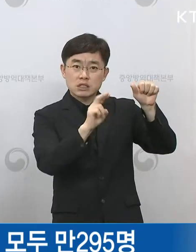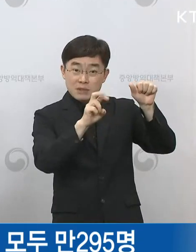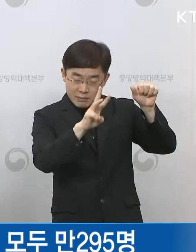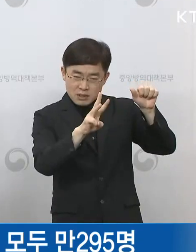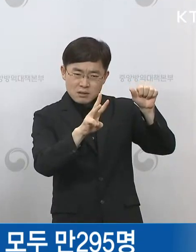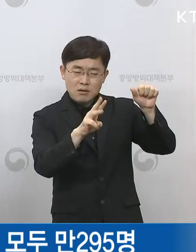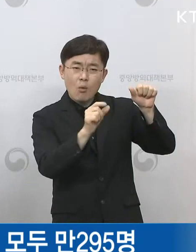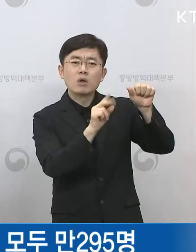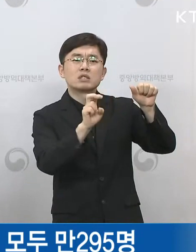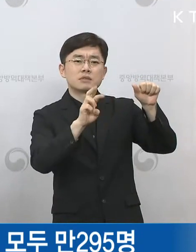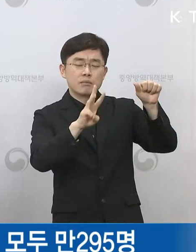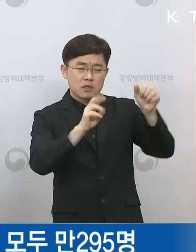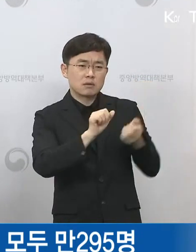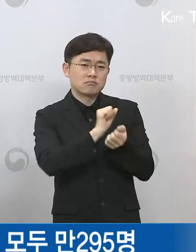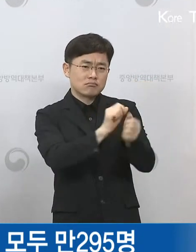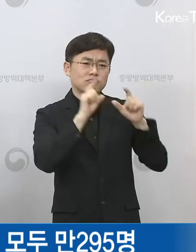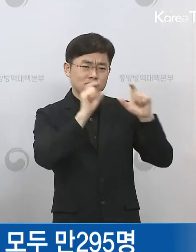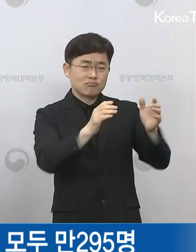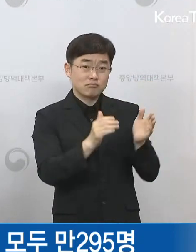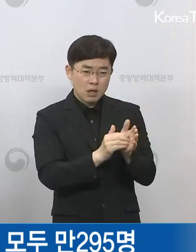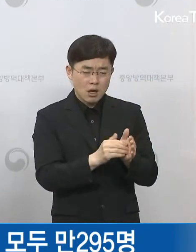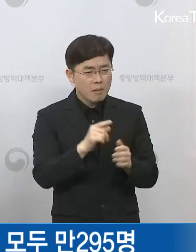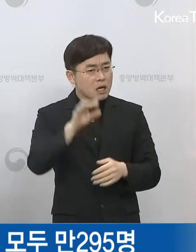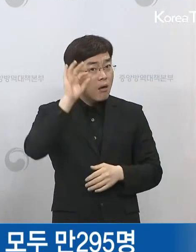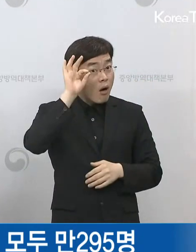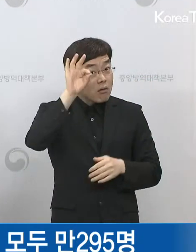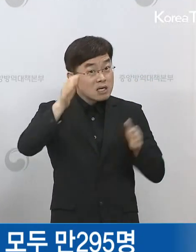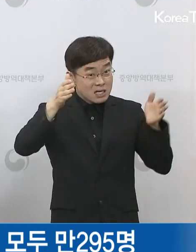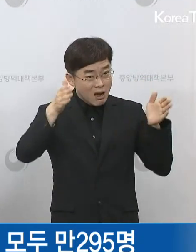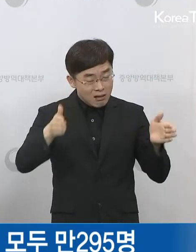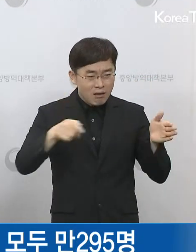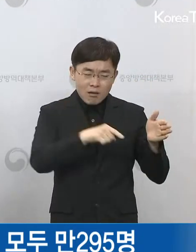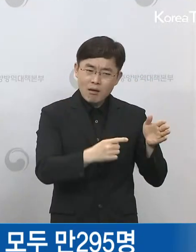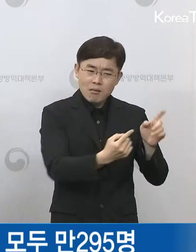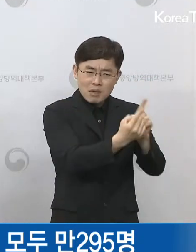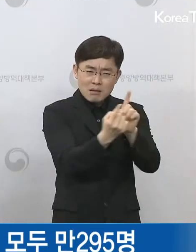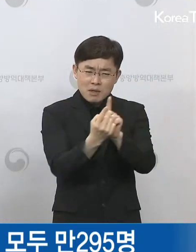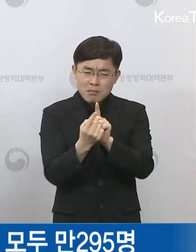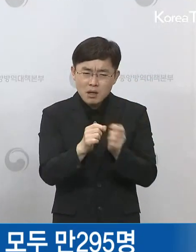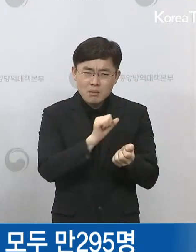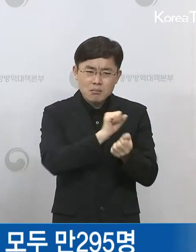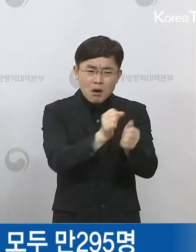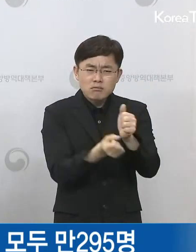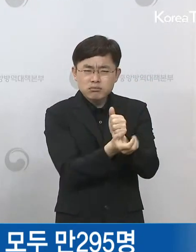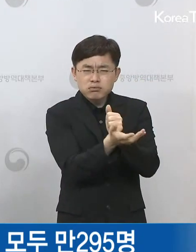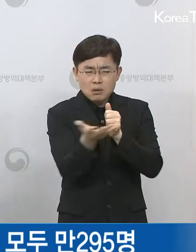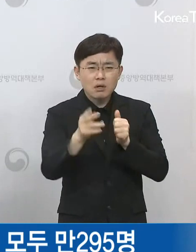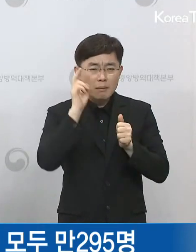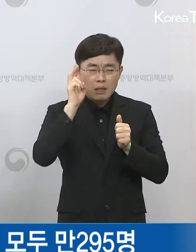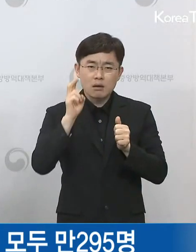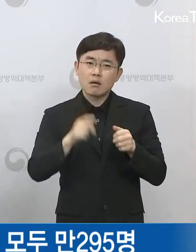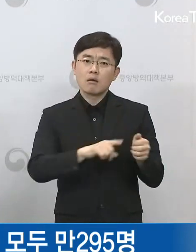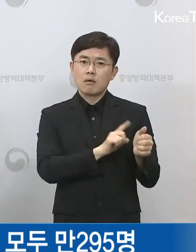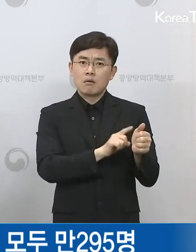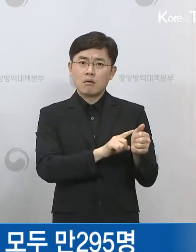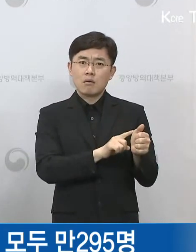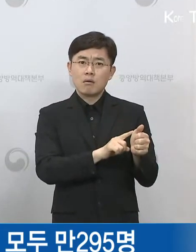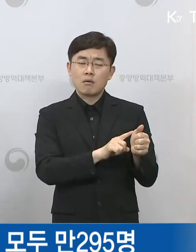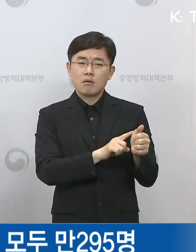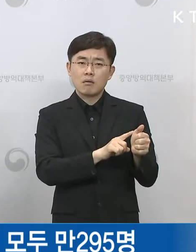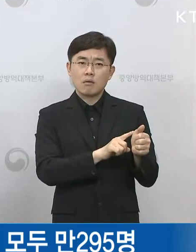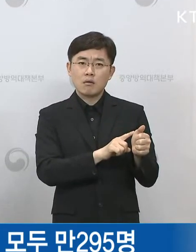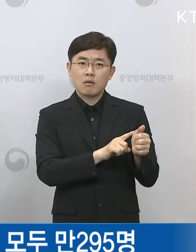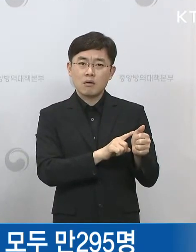정도 지나서 저희가 확진을 했기 때문에 그 사이에 이제 조금 노출이 있었을 거라고 판단하는데 이분은 쿠팡